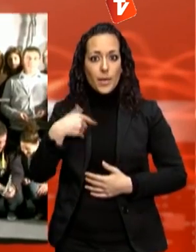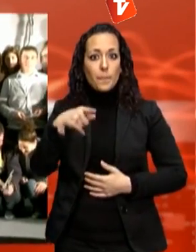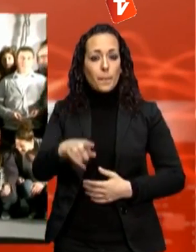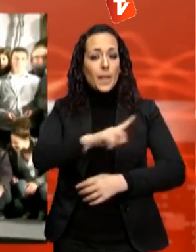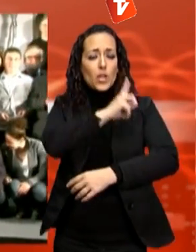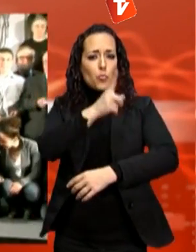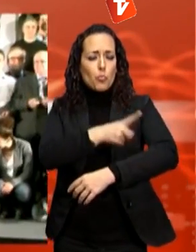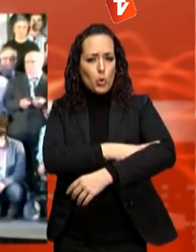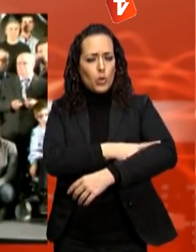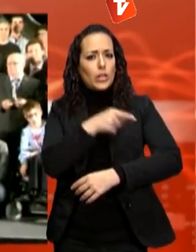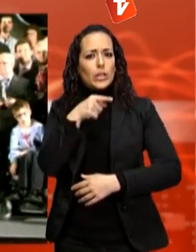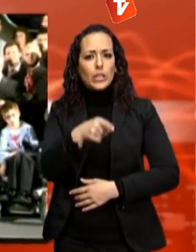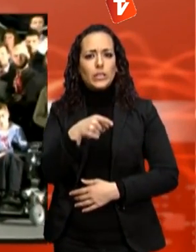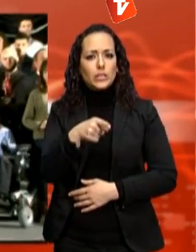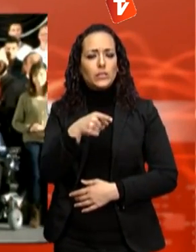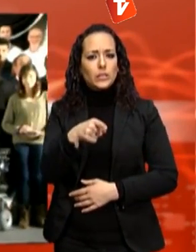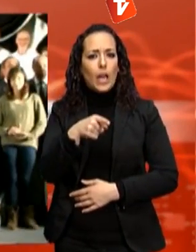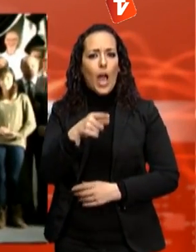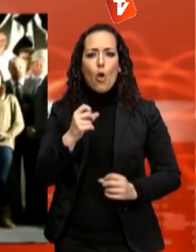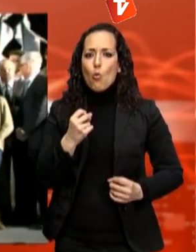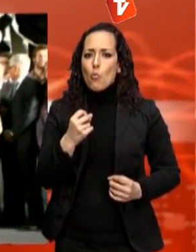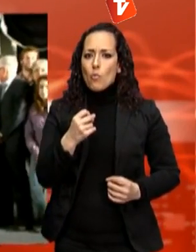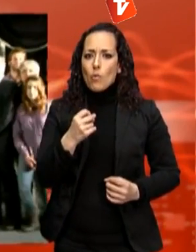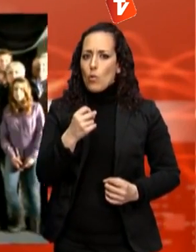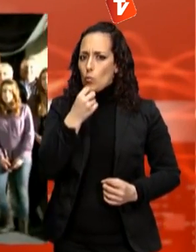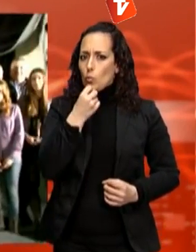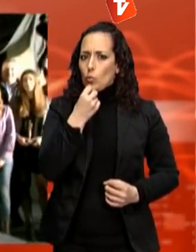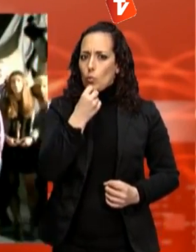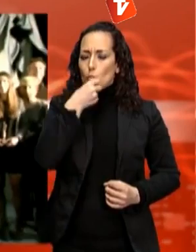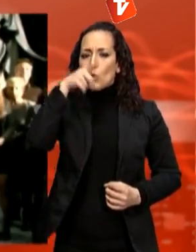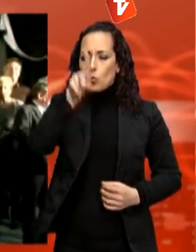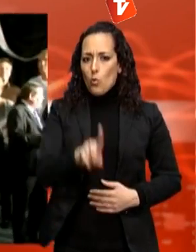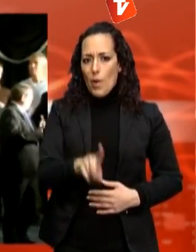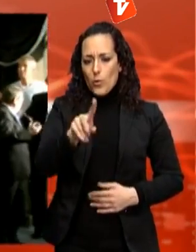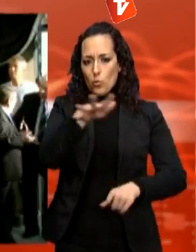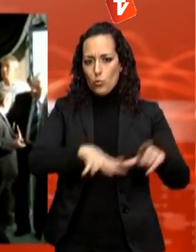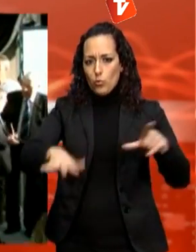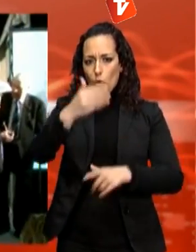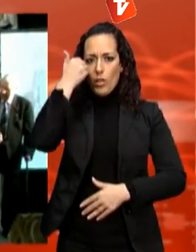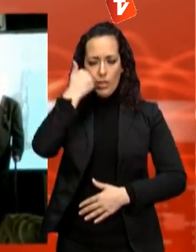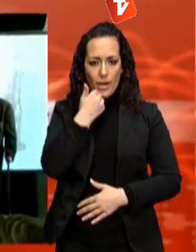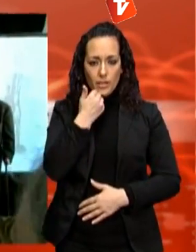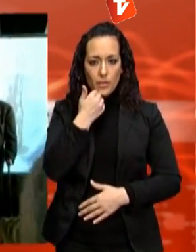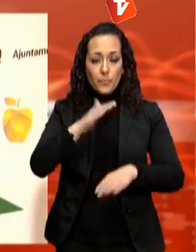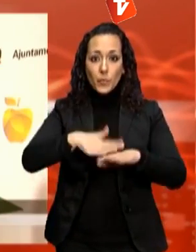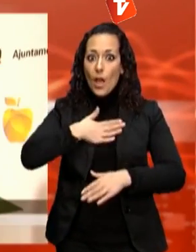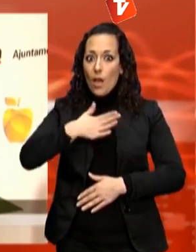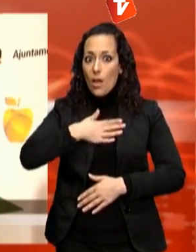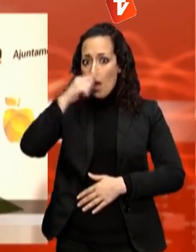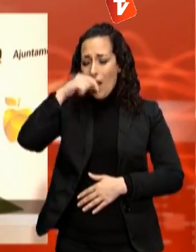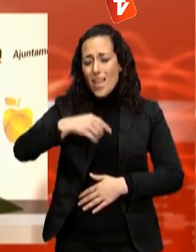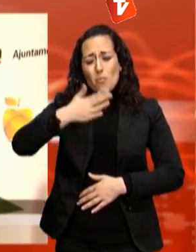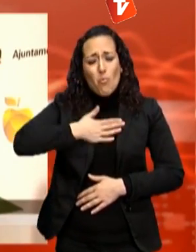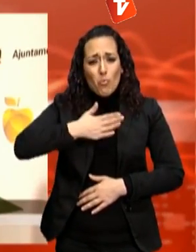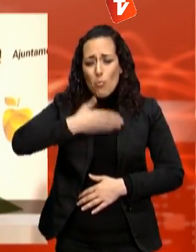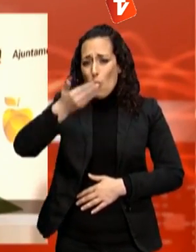distingida amb el màxim guardó a la festa de l'esport a garenc. I aquest any ha sigut un any molt important per mi. I això